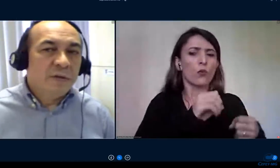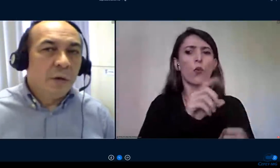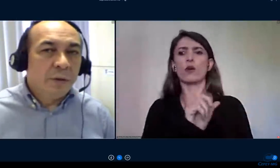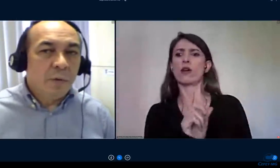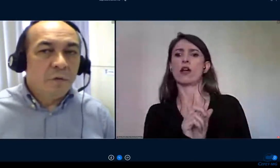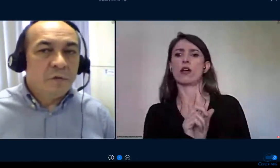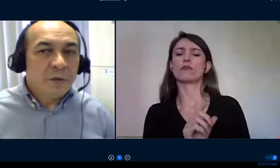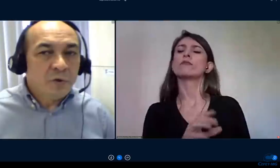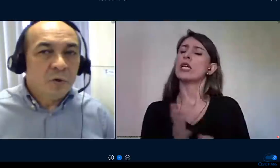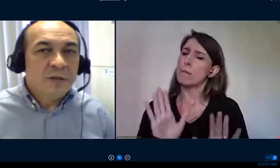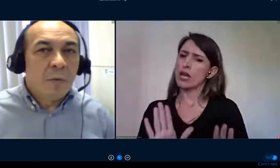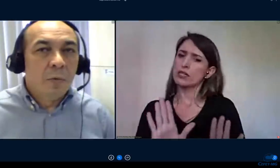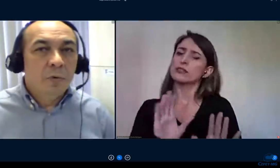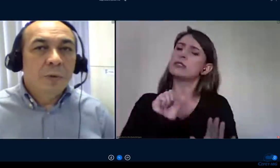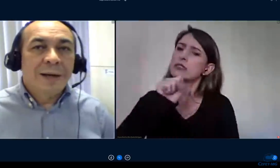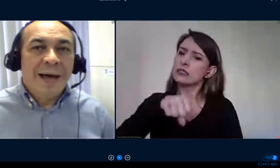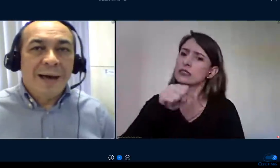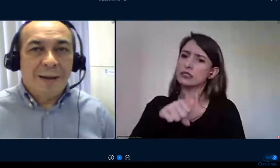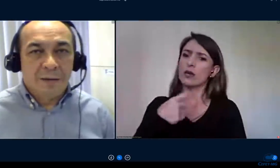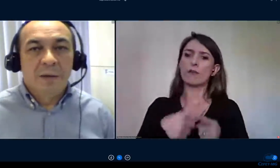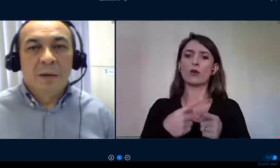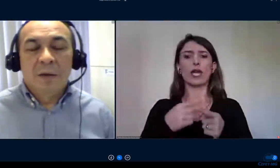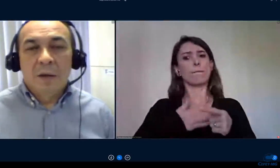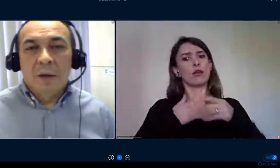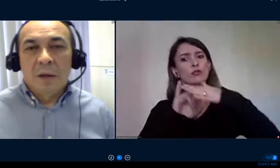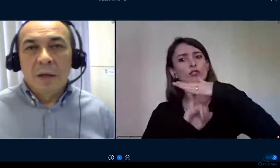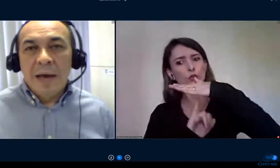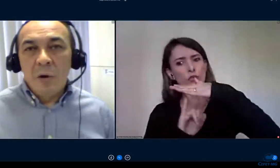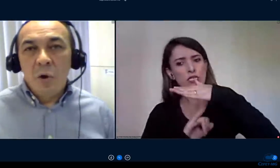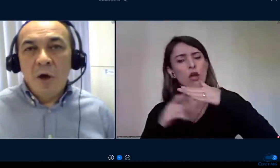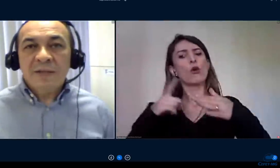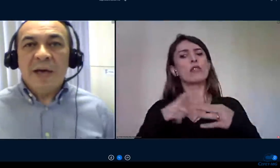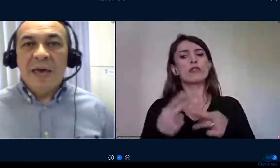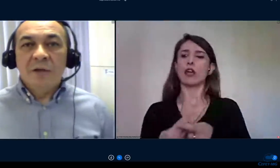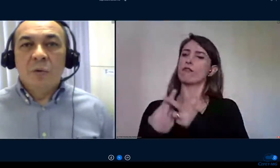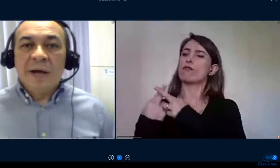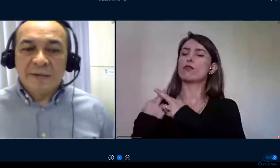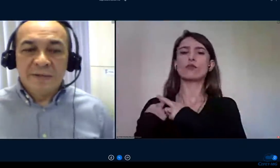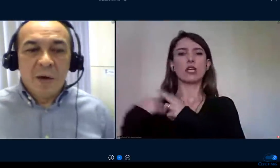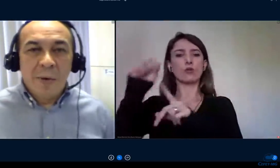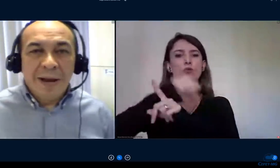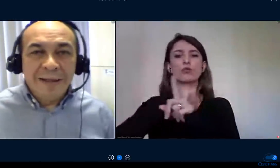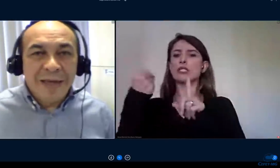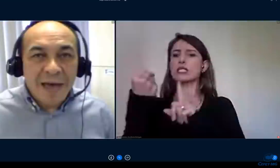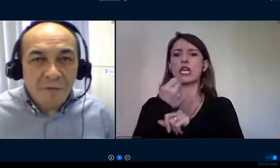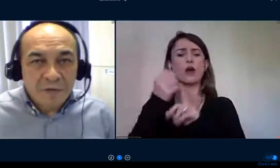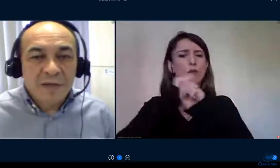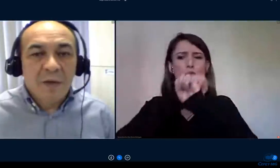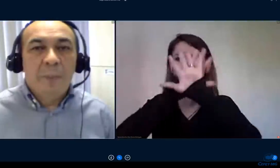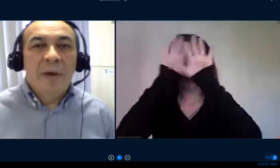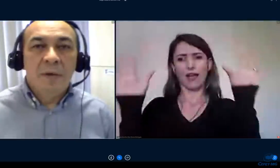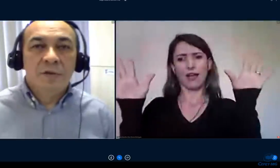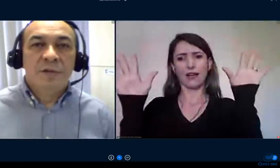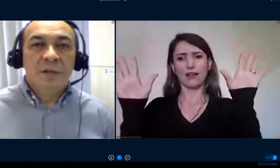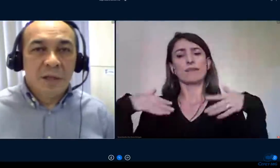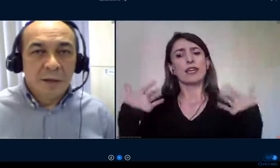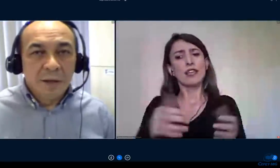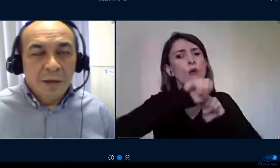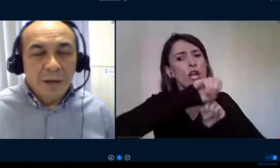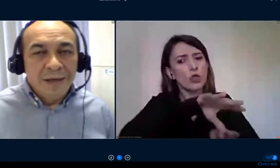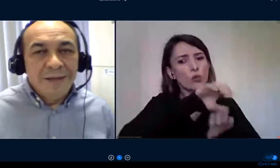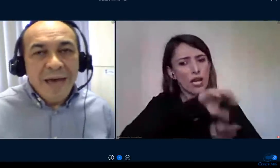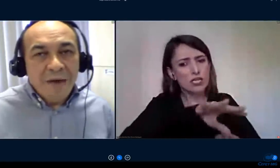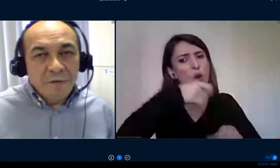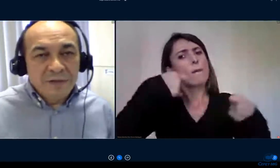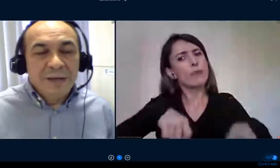instituição que tem uma função social muito clara, e a nossa educação, ela deve ser permitida,